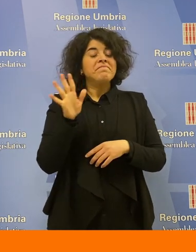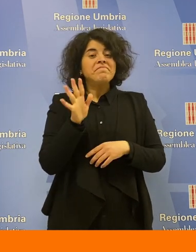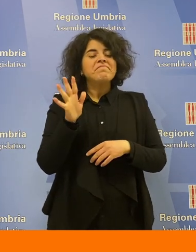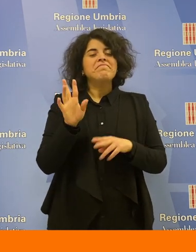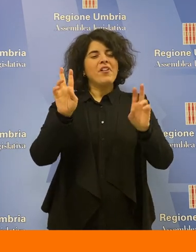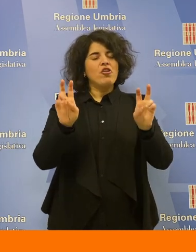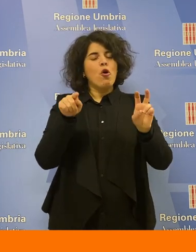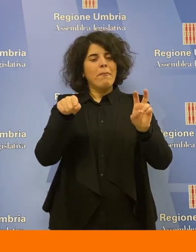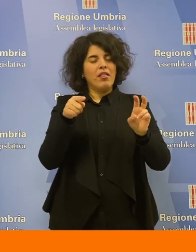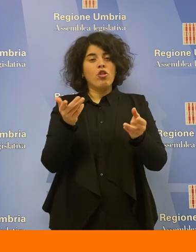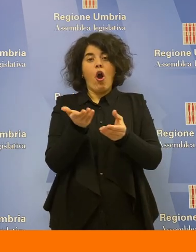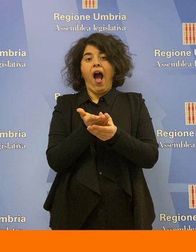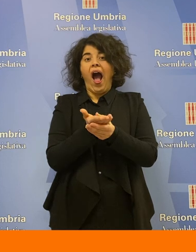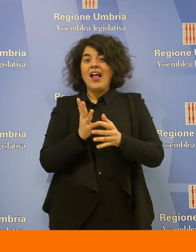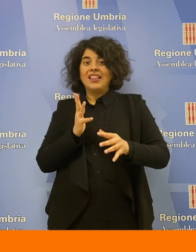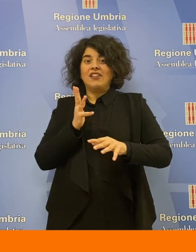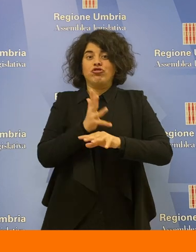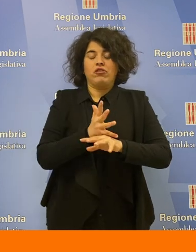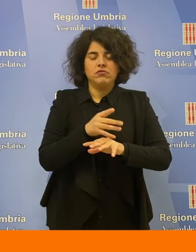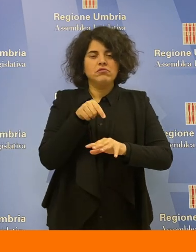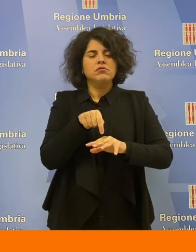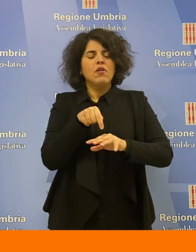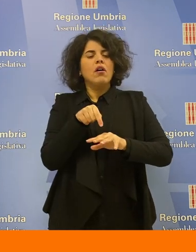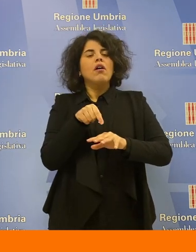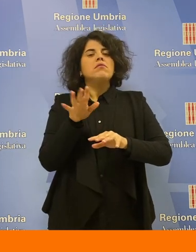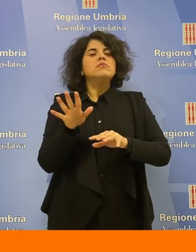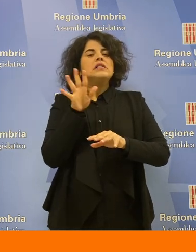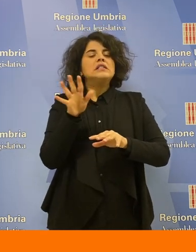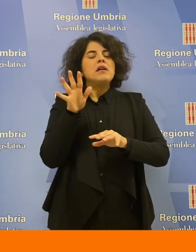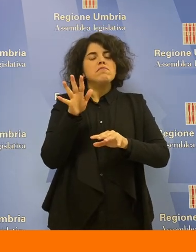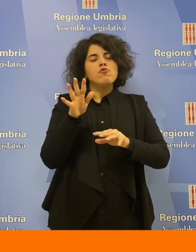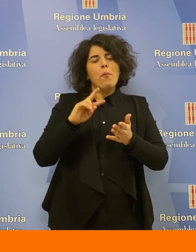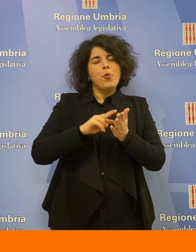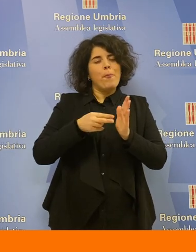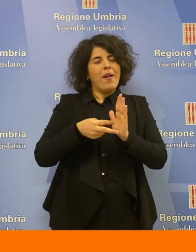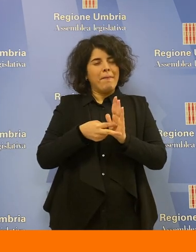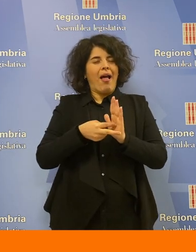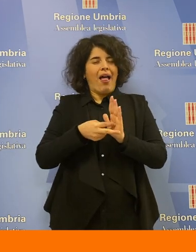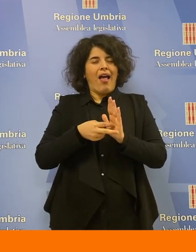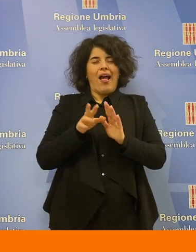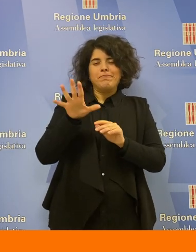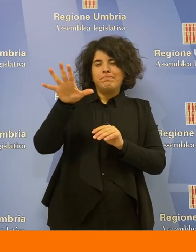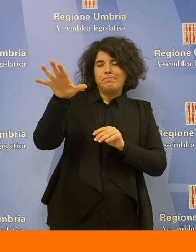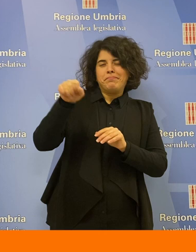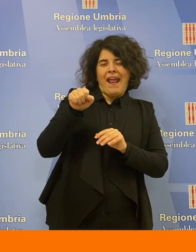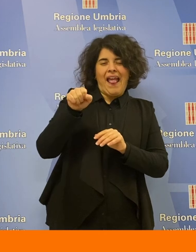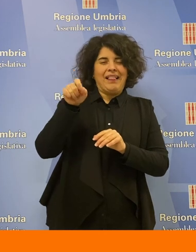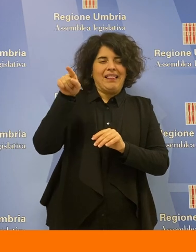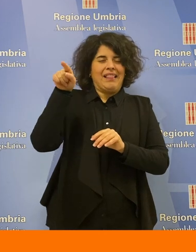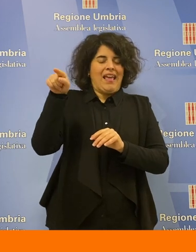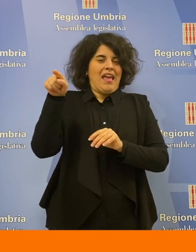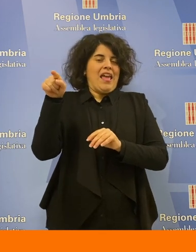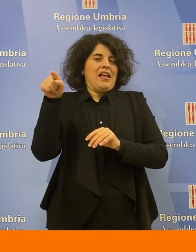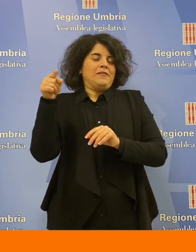esempio la materia dell'accesso agli atti, quindi le problematiche che ci sono stati per ottenere dai comuni quelle